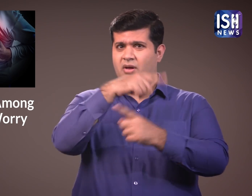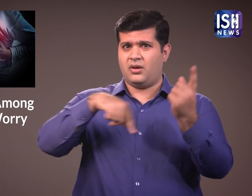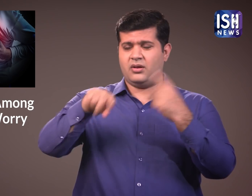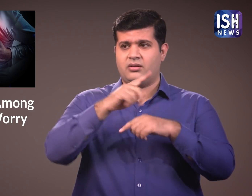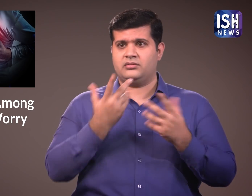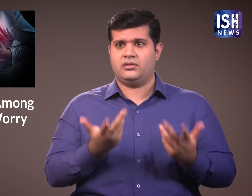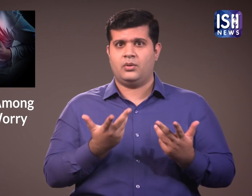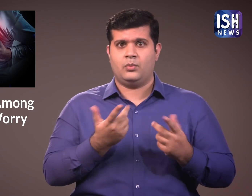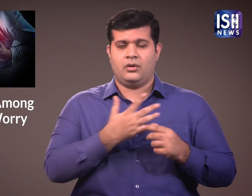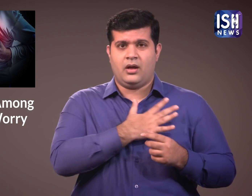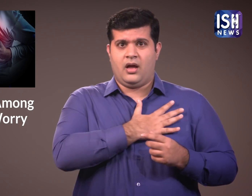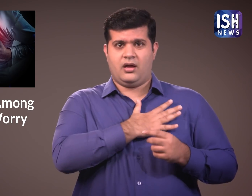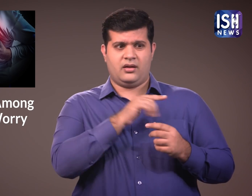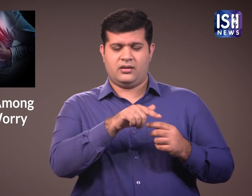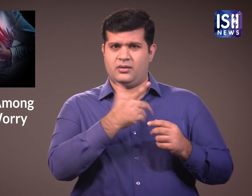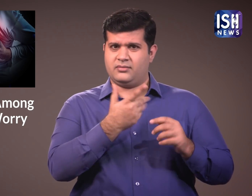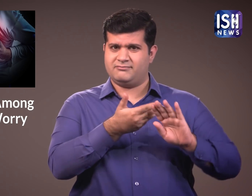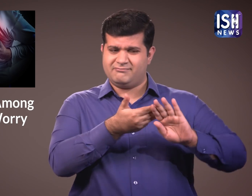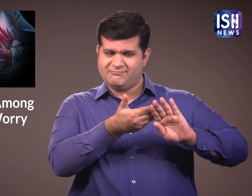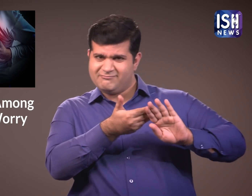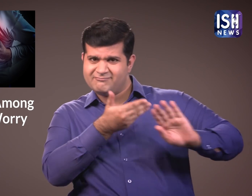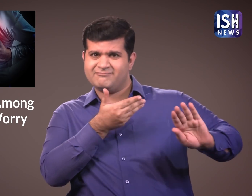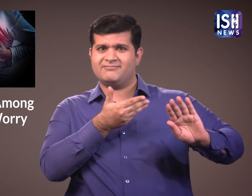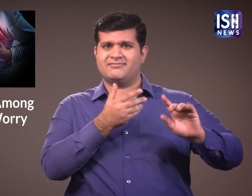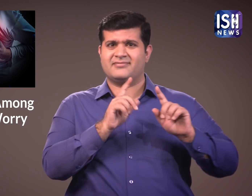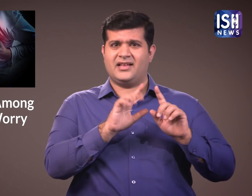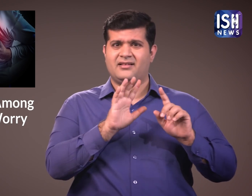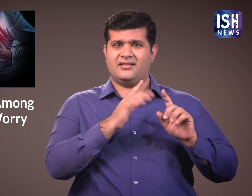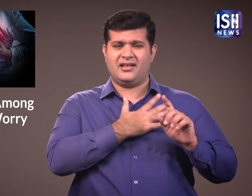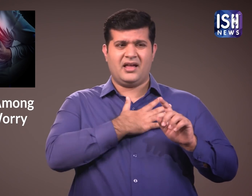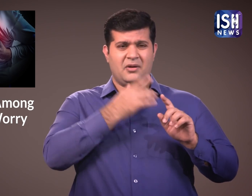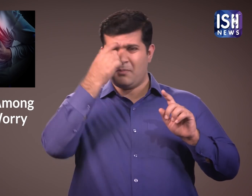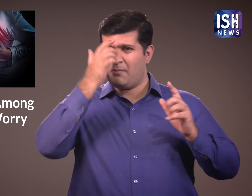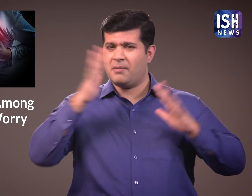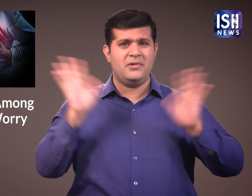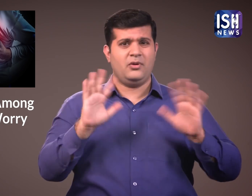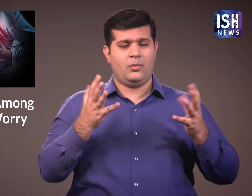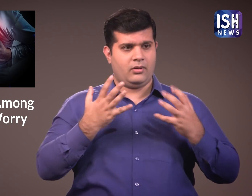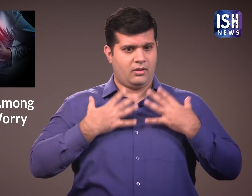दिल के दौरे के जोखिम को कम करने के लिए डॉक्टर द्वारा सुझाये गए कुछ सुझाफ यहां दे गए